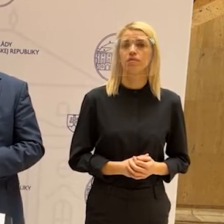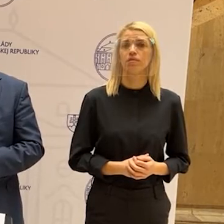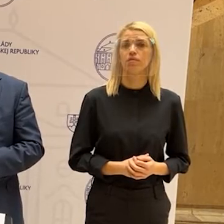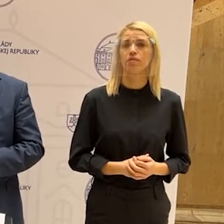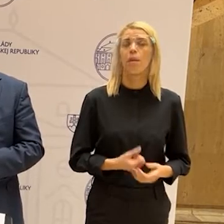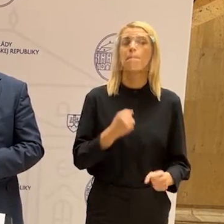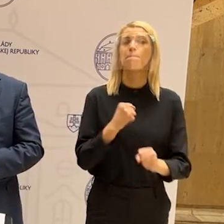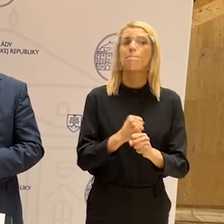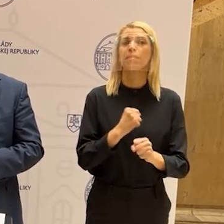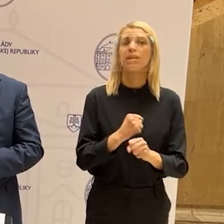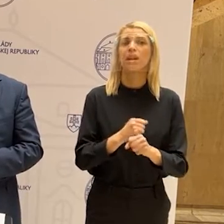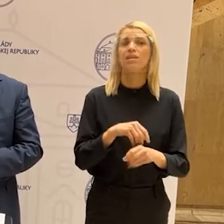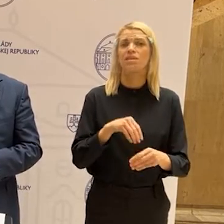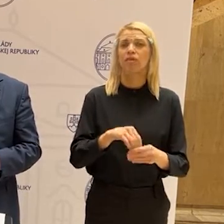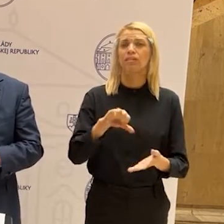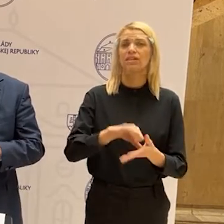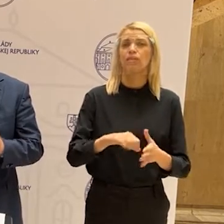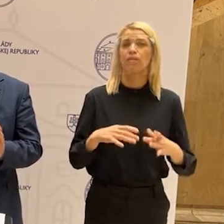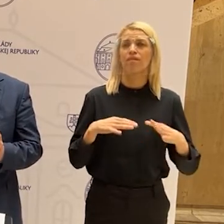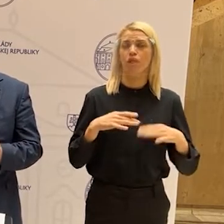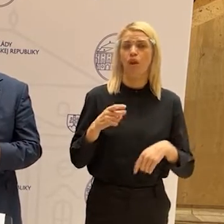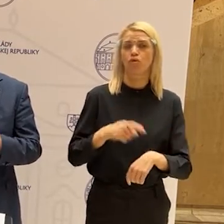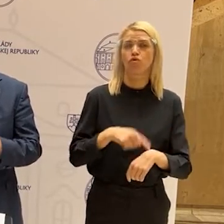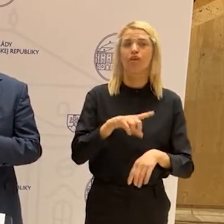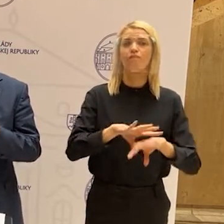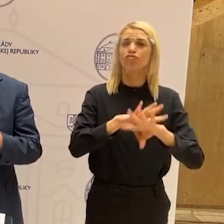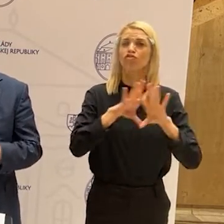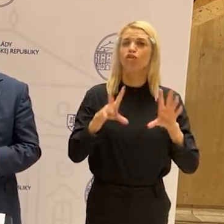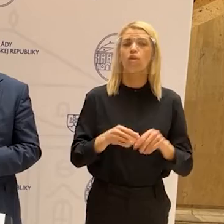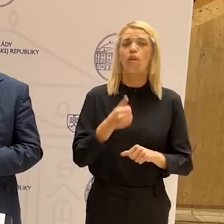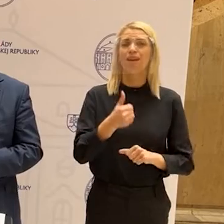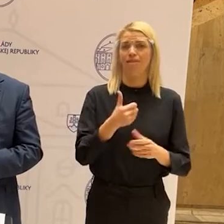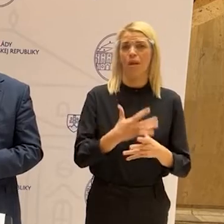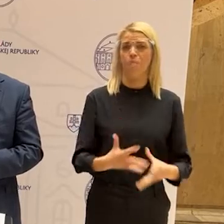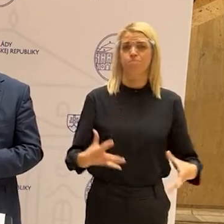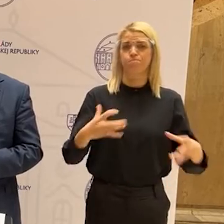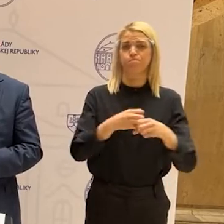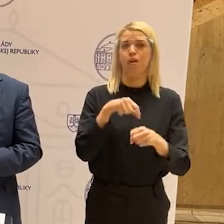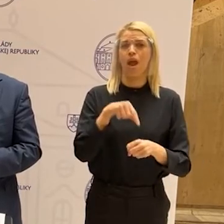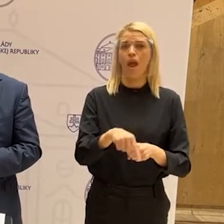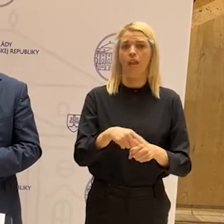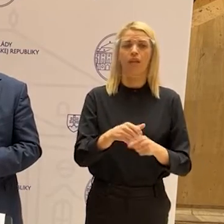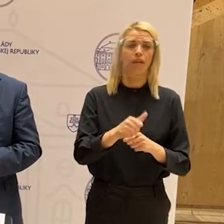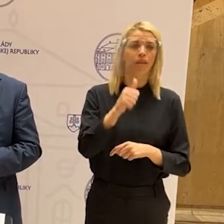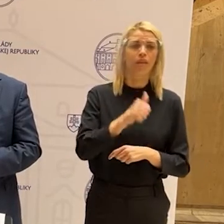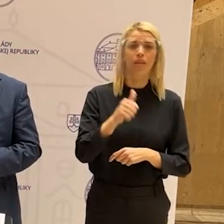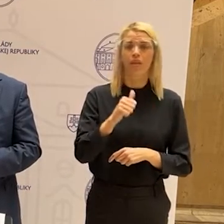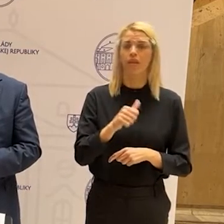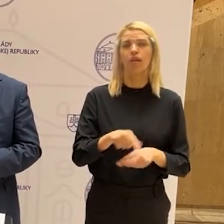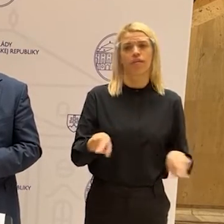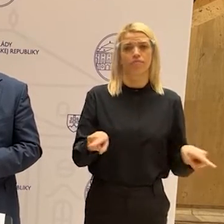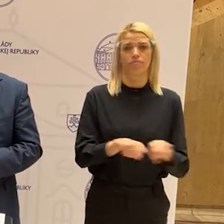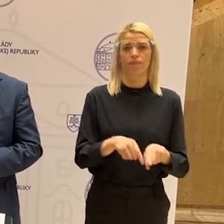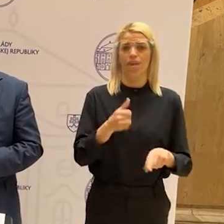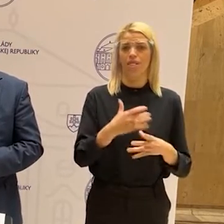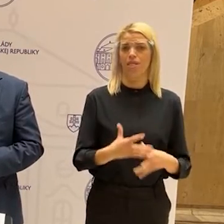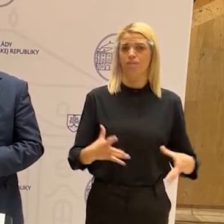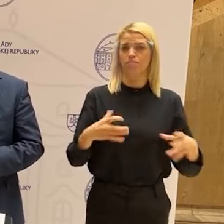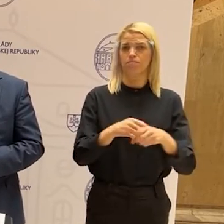práca v centrách voľného času. Všetko je v jednom balíku, aby tam neboli medzi tým nejaké disproporcie.